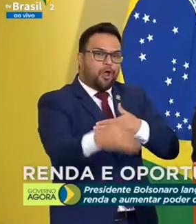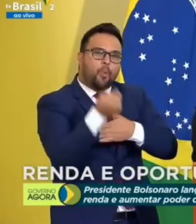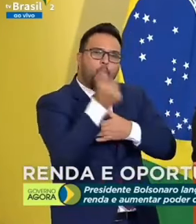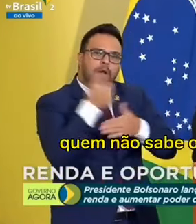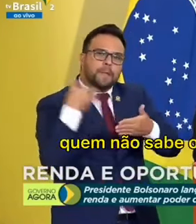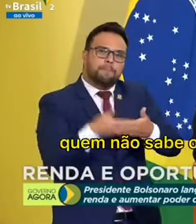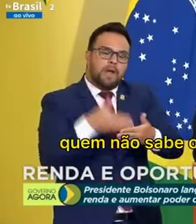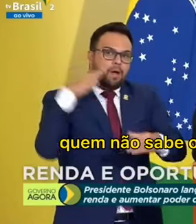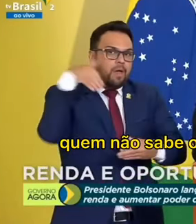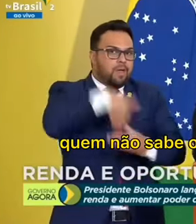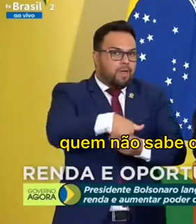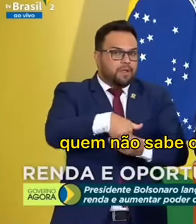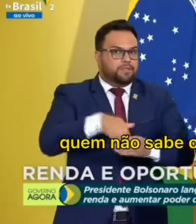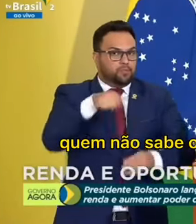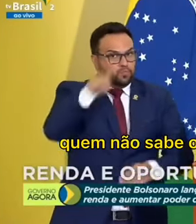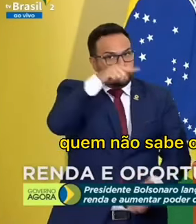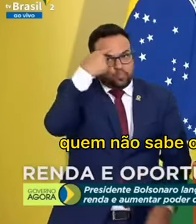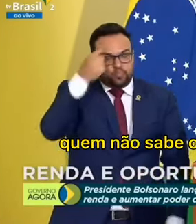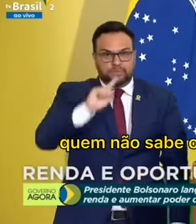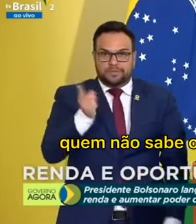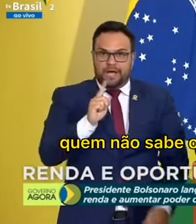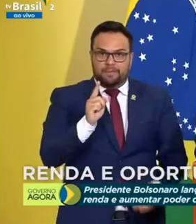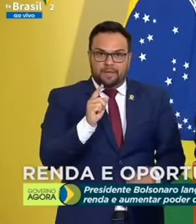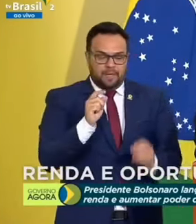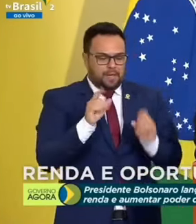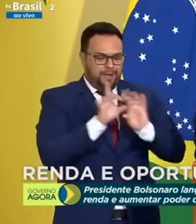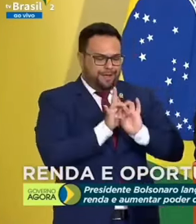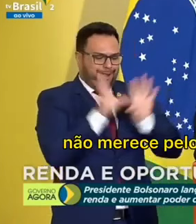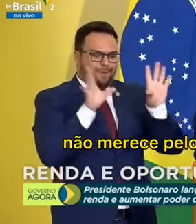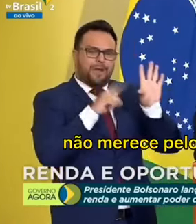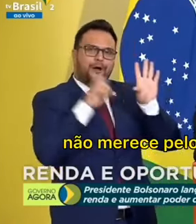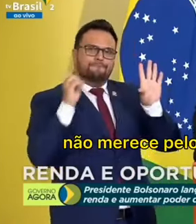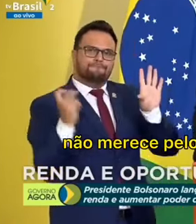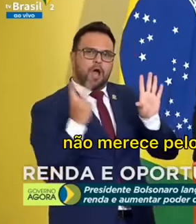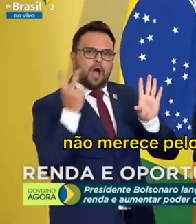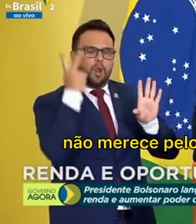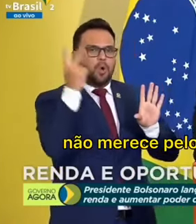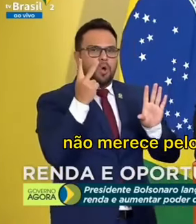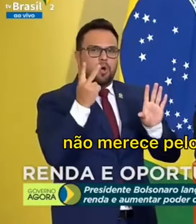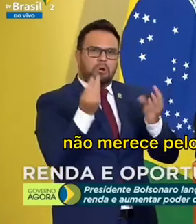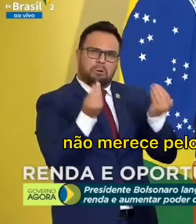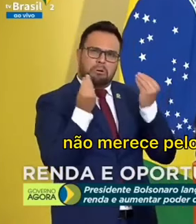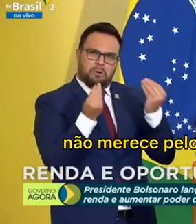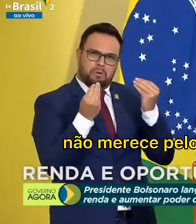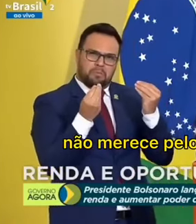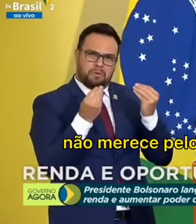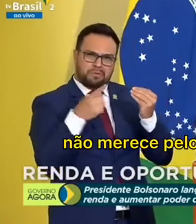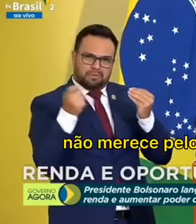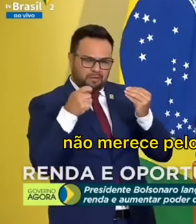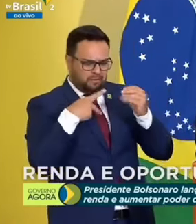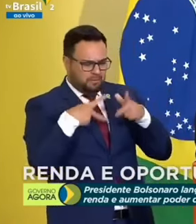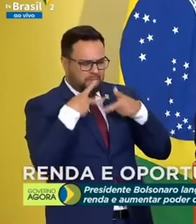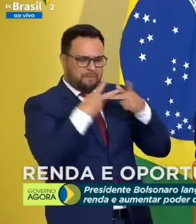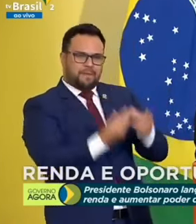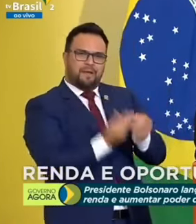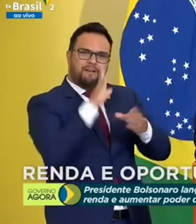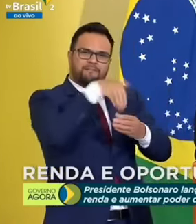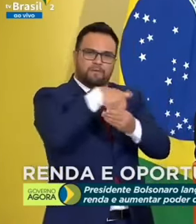Quem não sabe o valor da liberdade não merece, pelo voto democrático,